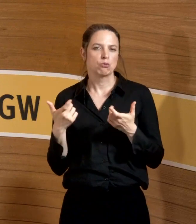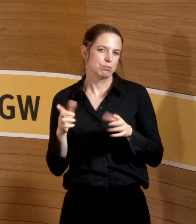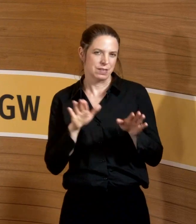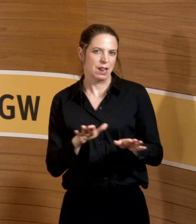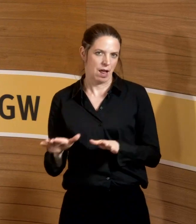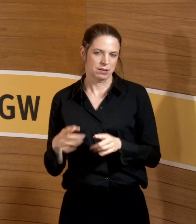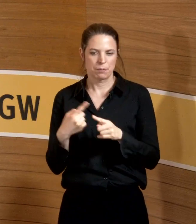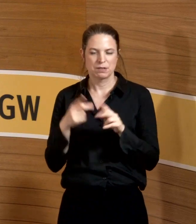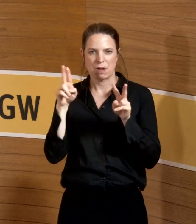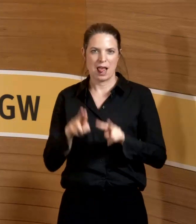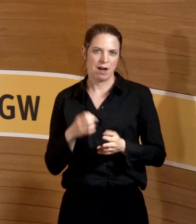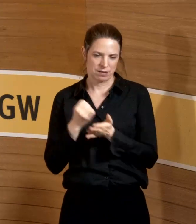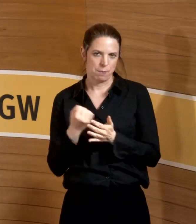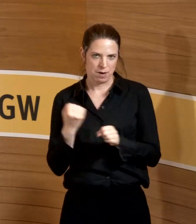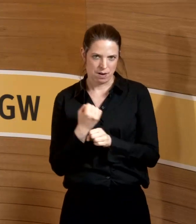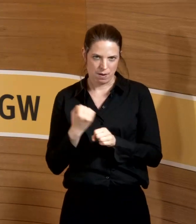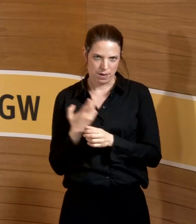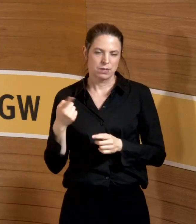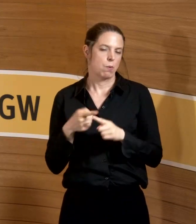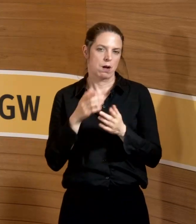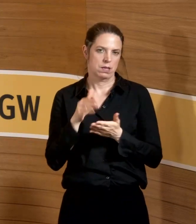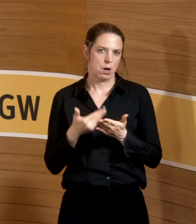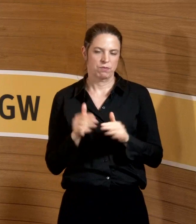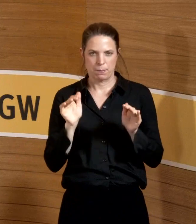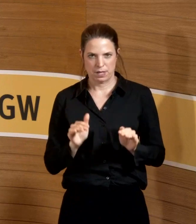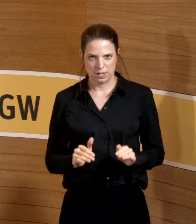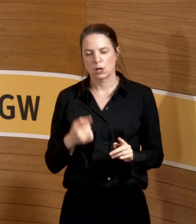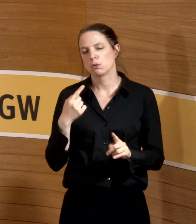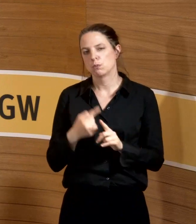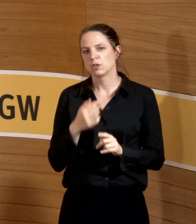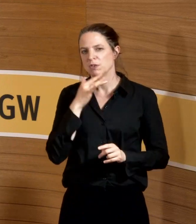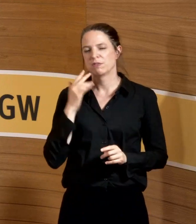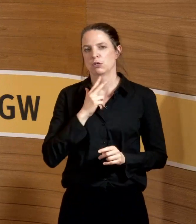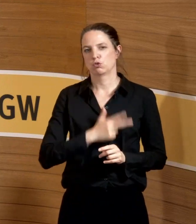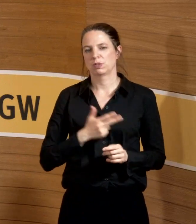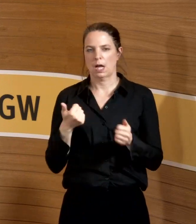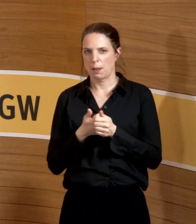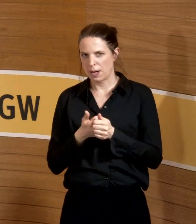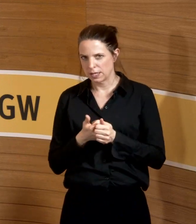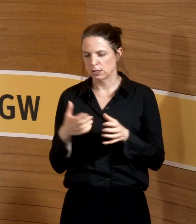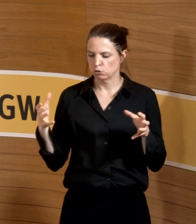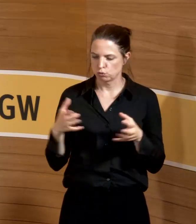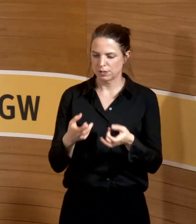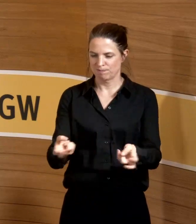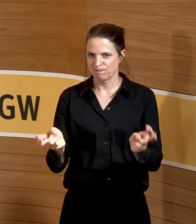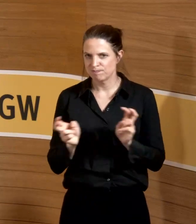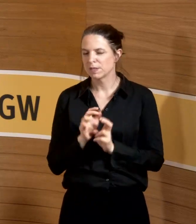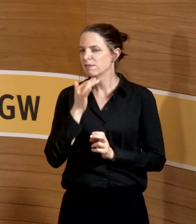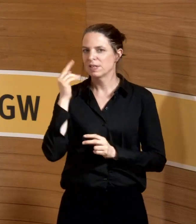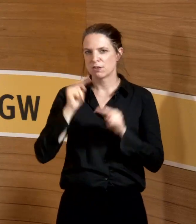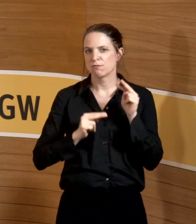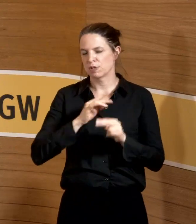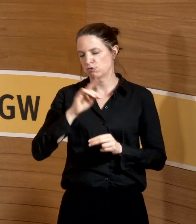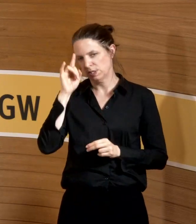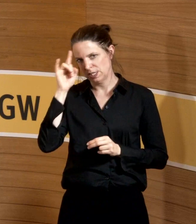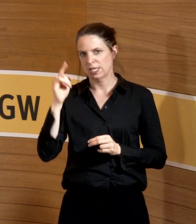er ehrenamtlich arbeitet, die Leute auch andere Aufgaben haben, weil viele Sozialpartner zusammen an einem Tisch sitzen mit vielen verschiedenen